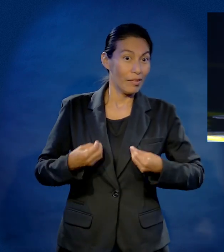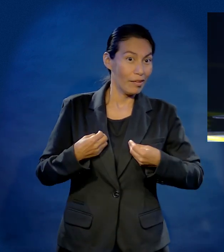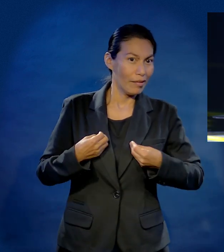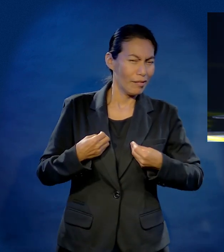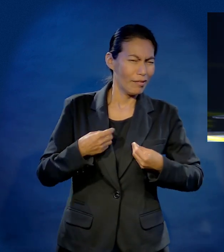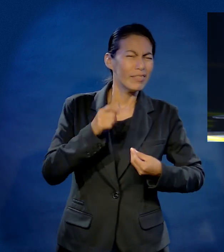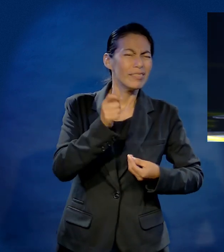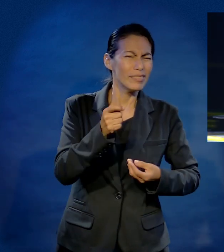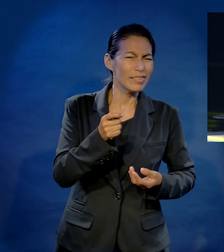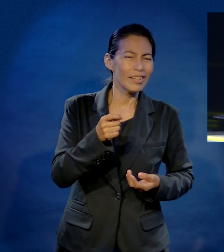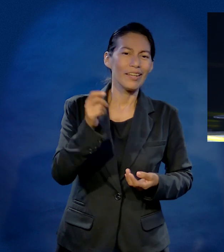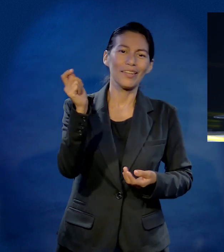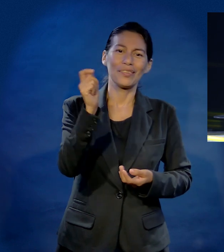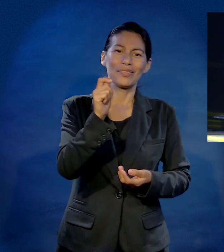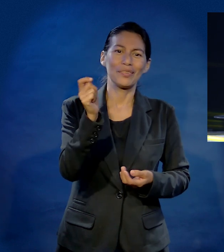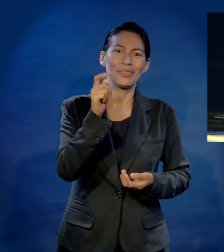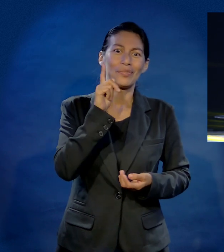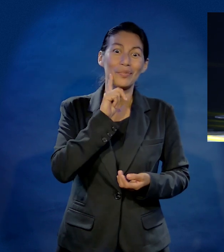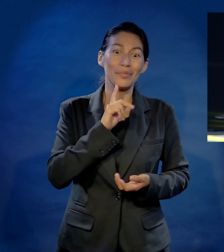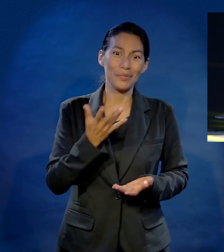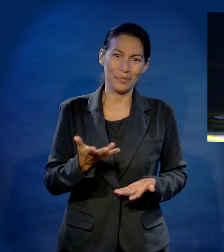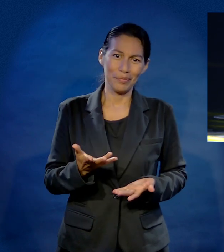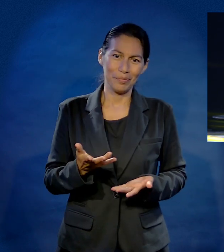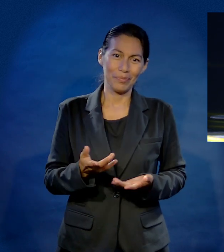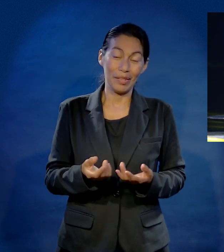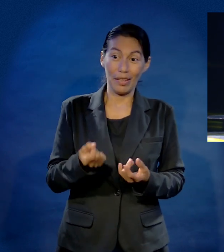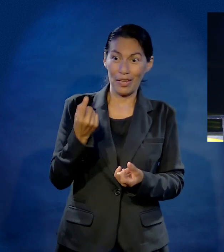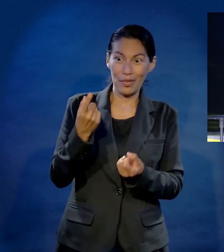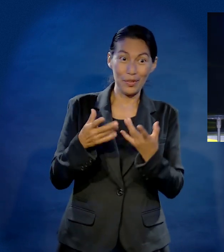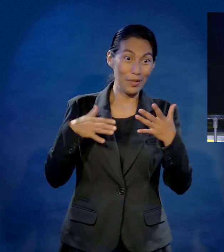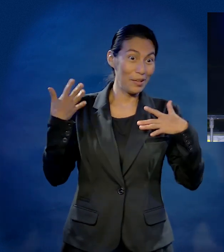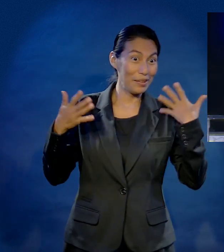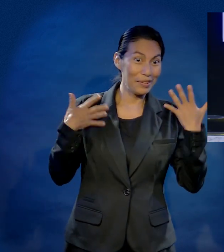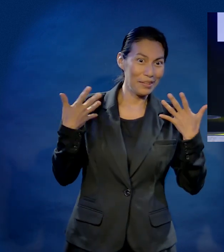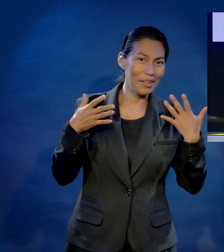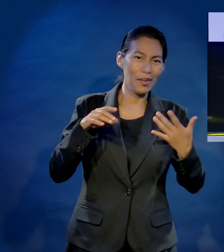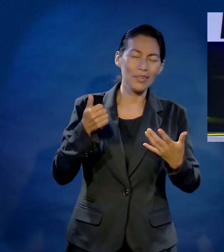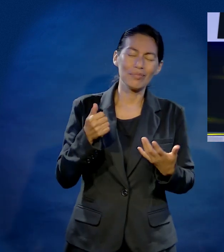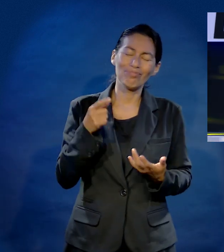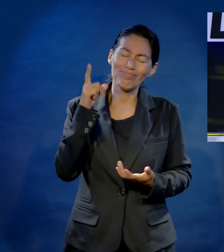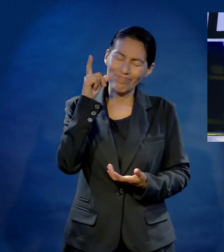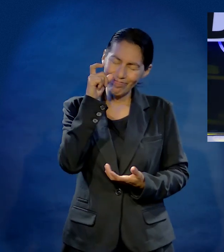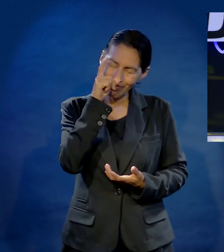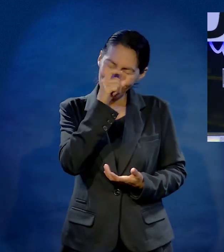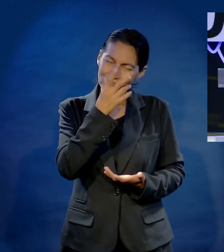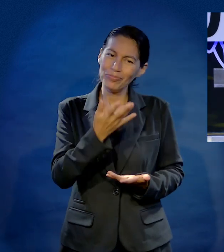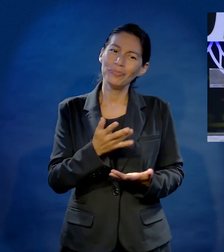compañía de nuestra vida. Buscar novia, pues, para algunos eso es una alegría, para otros es una tortura.